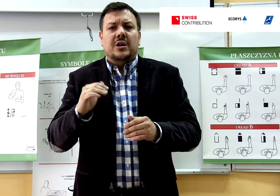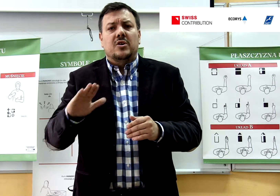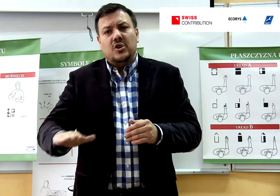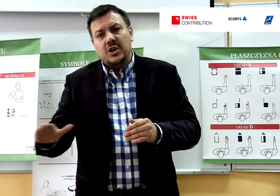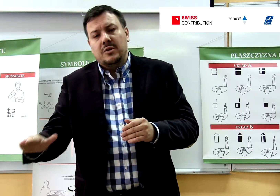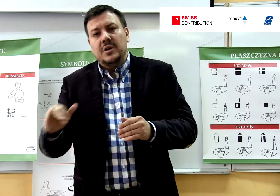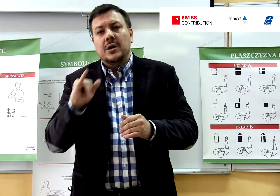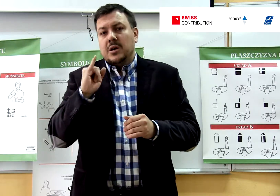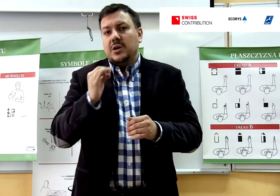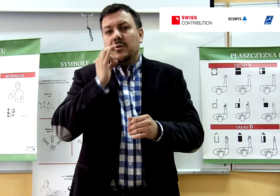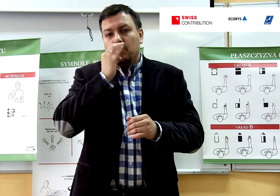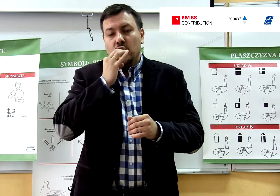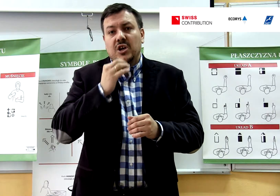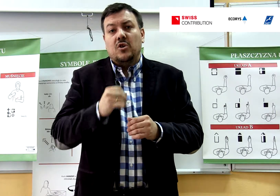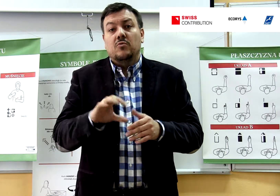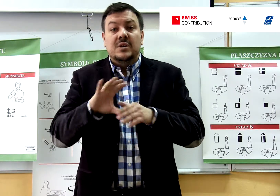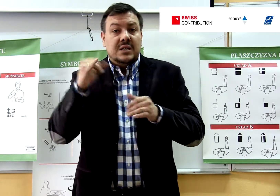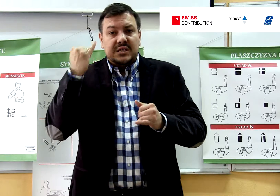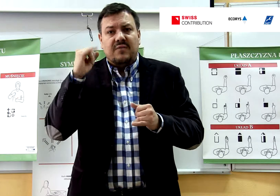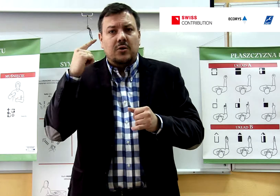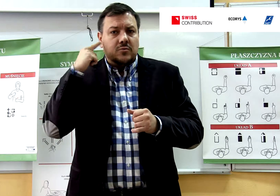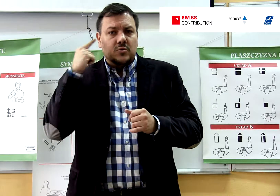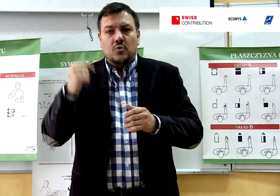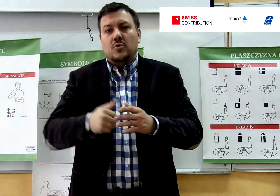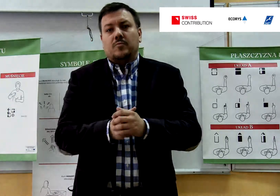dziećmi i młodziegą z wadą słuchu.